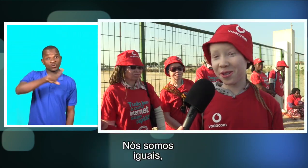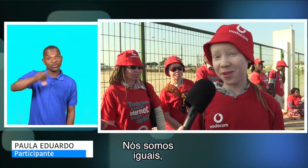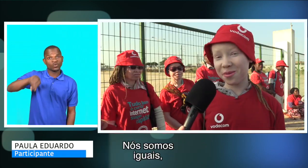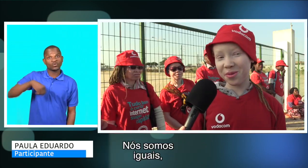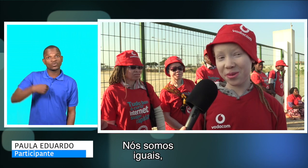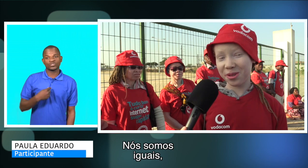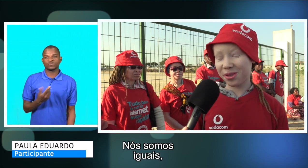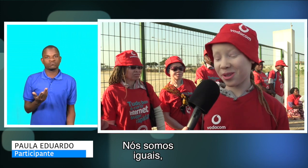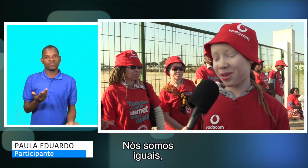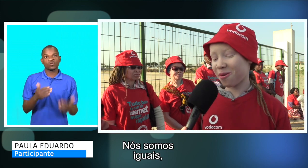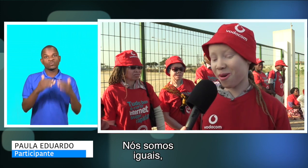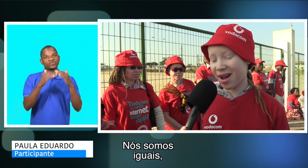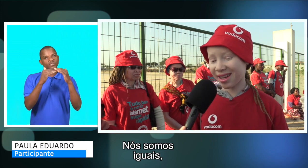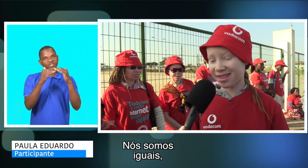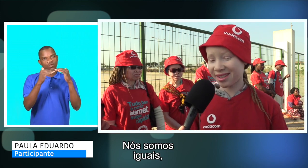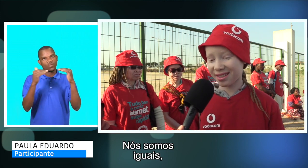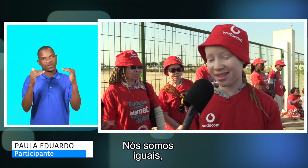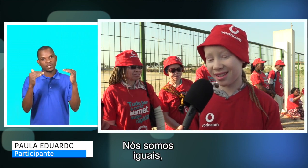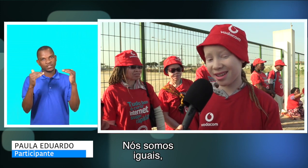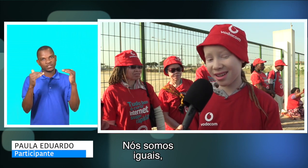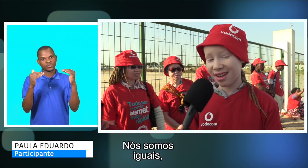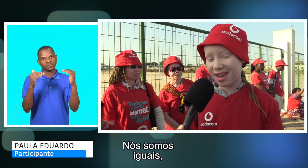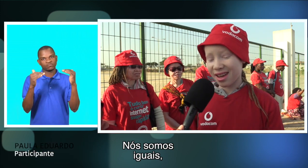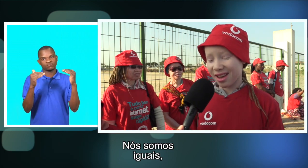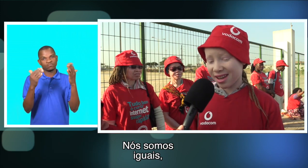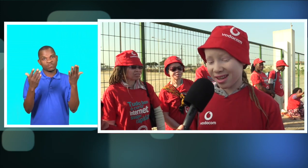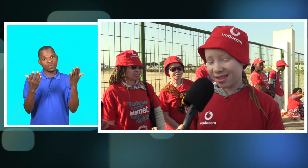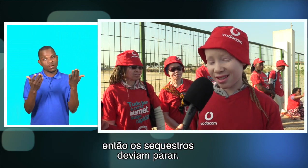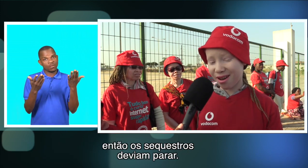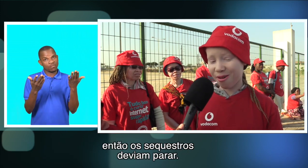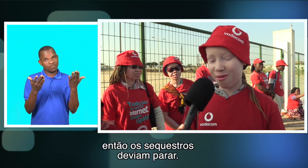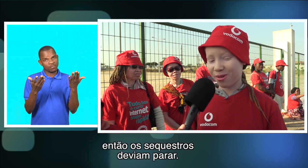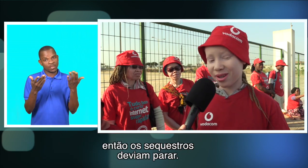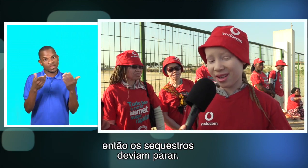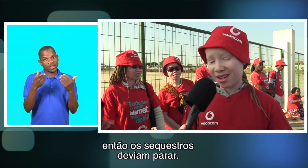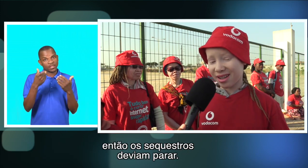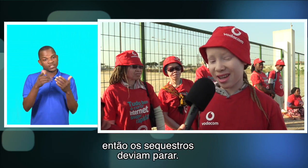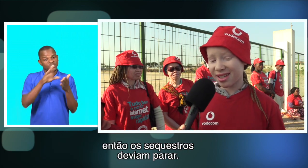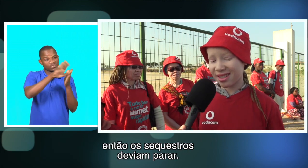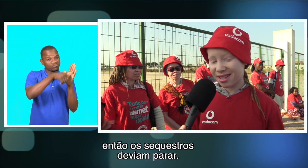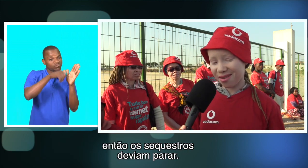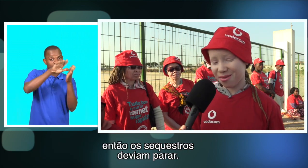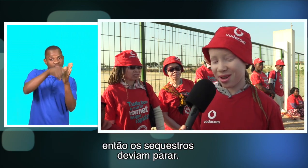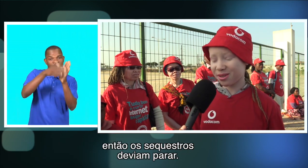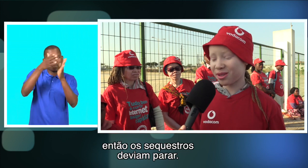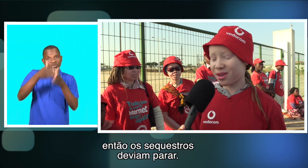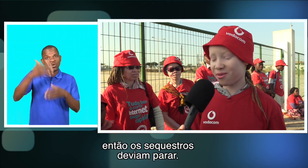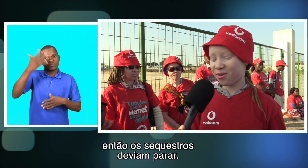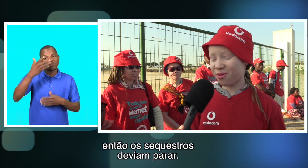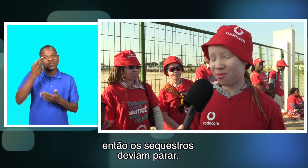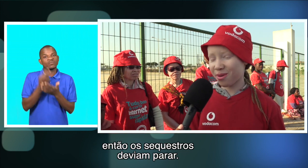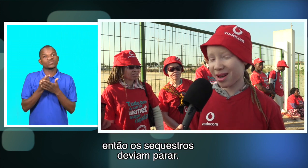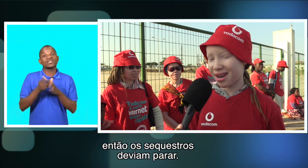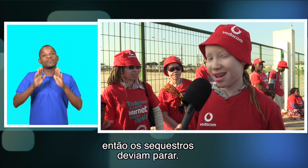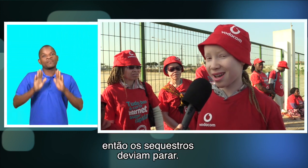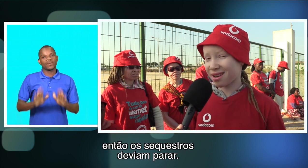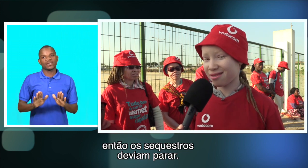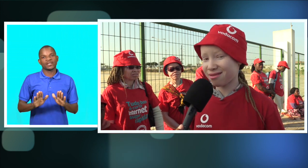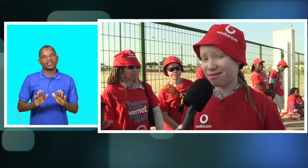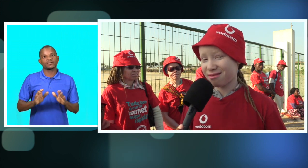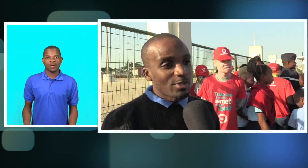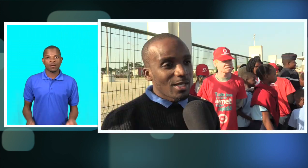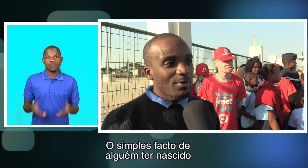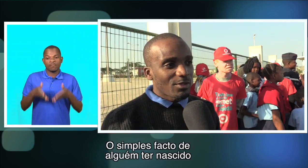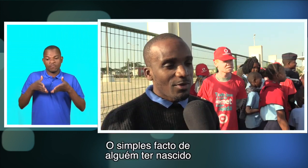Nós somos iguais, né? Então, esses sequestros devem parar.